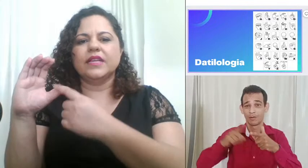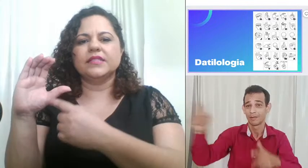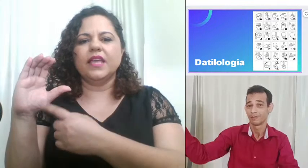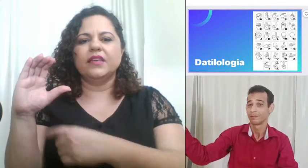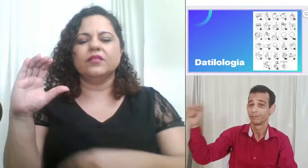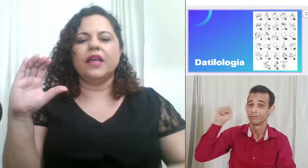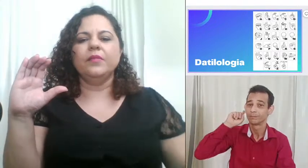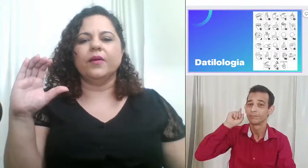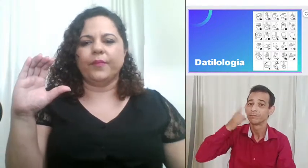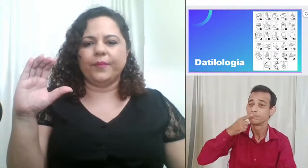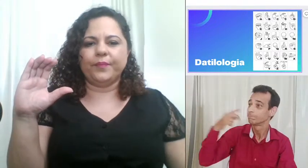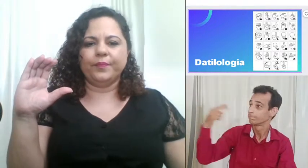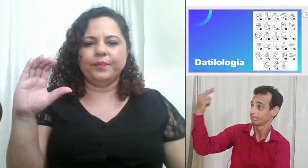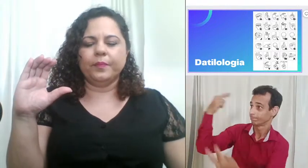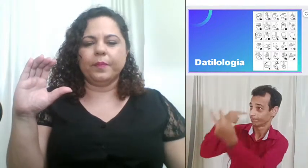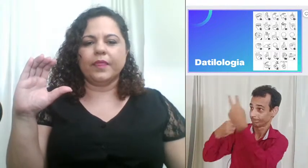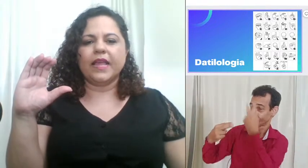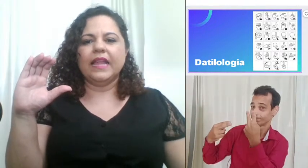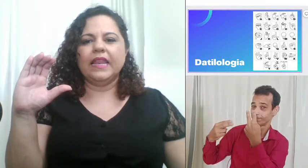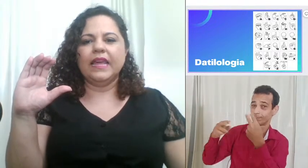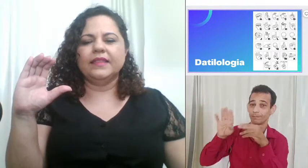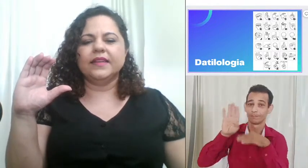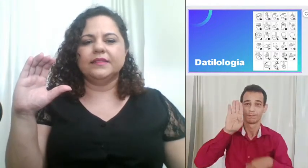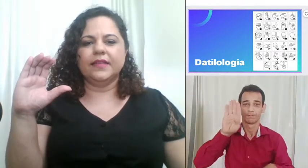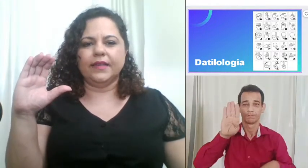desenho da mão letra D